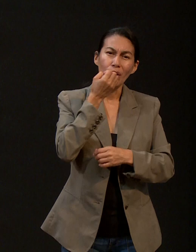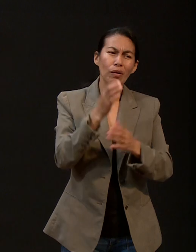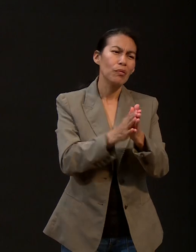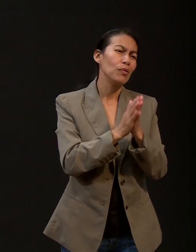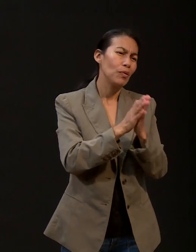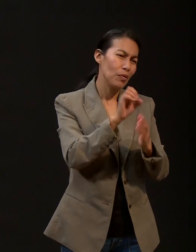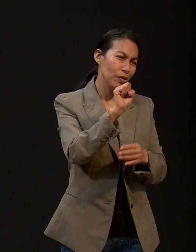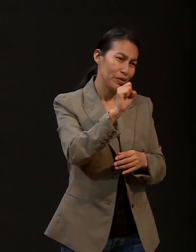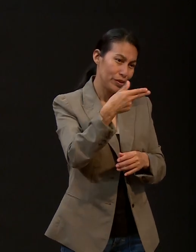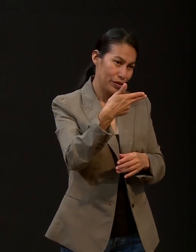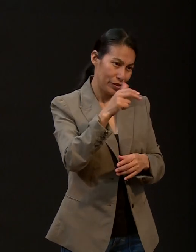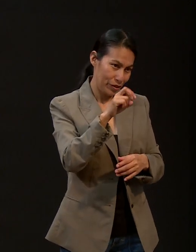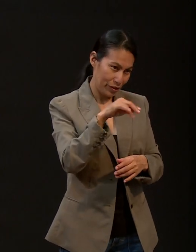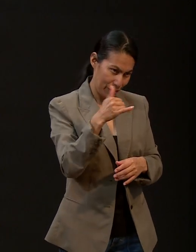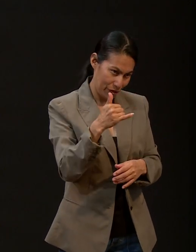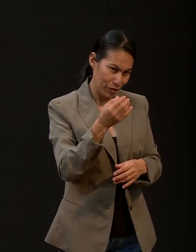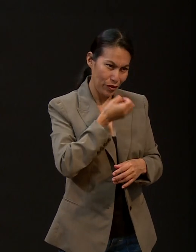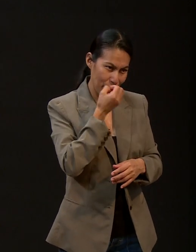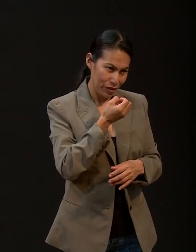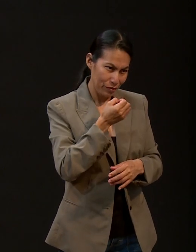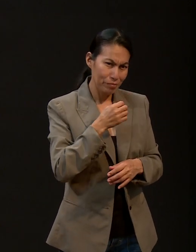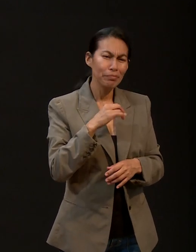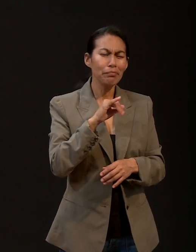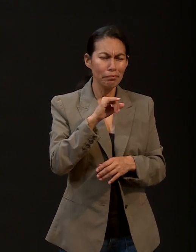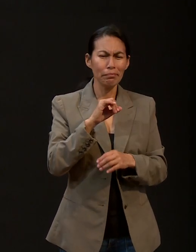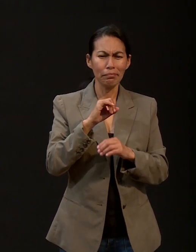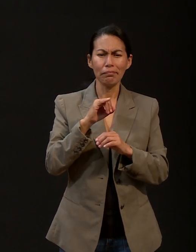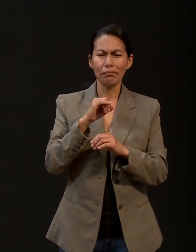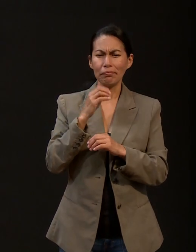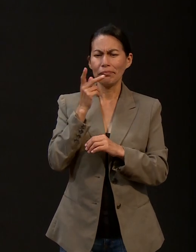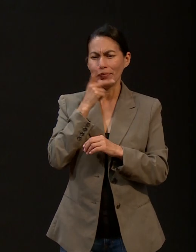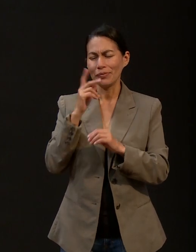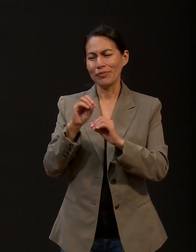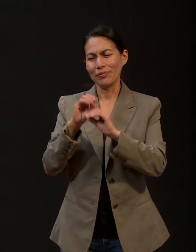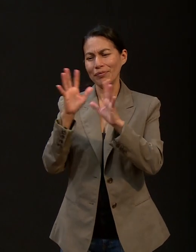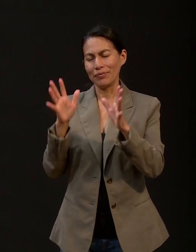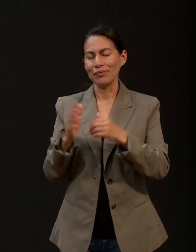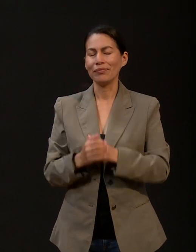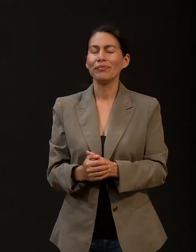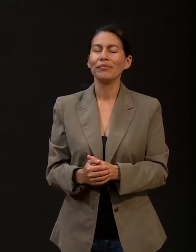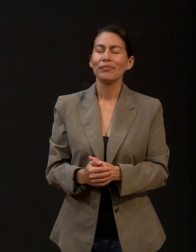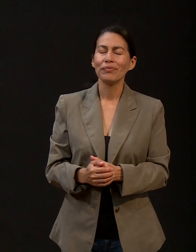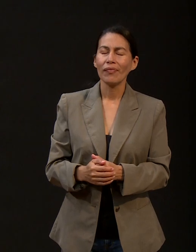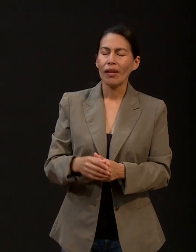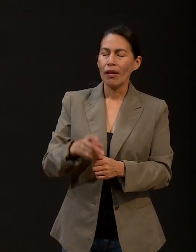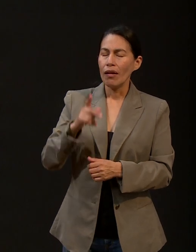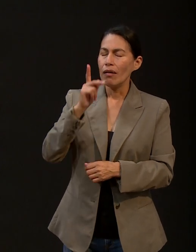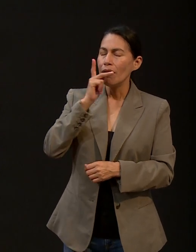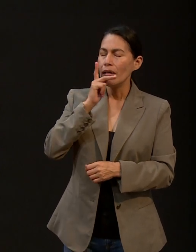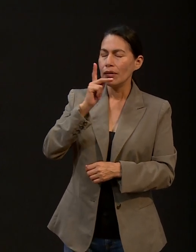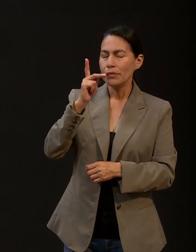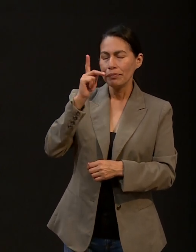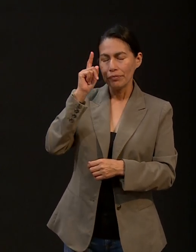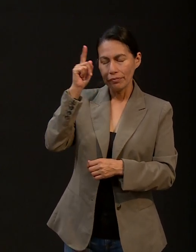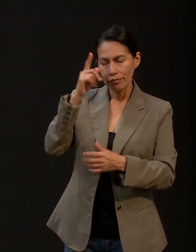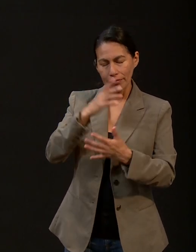orar, por favor? Sí, pastor, oremos. Amante Padre que estás en los cielos, santo y glorificado sea tu nombre.